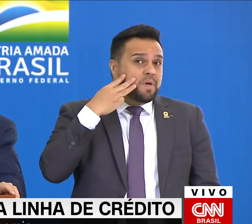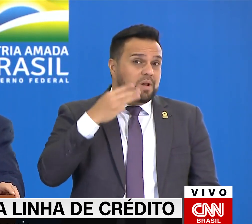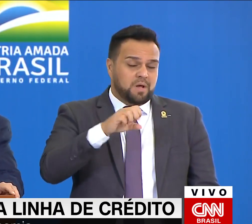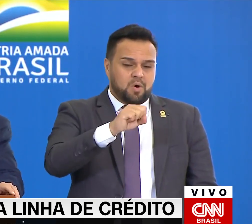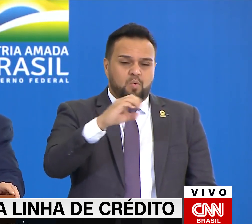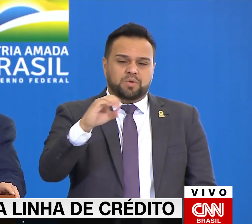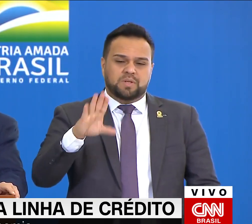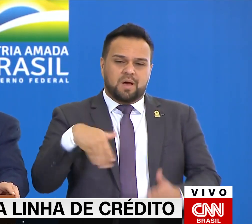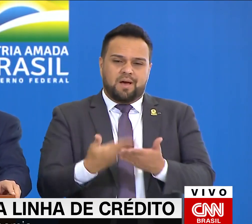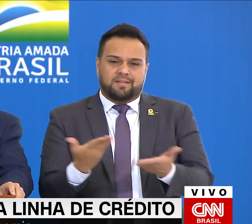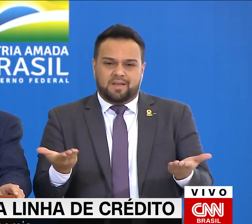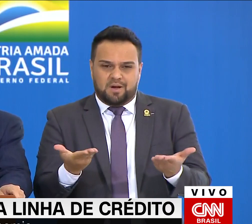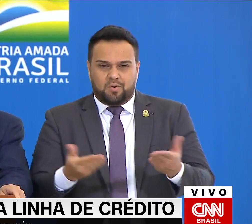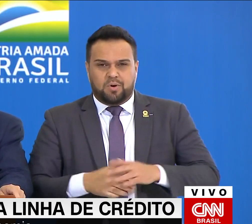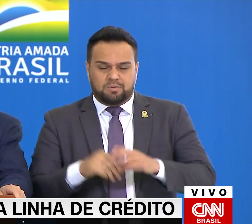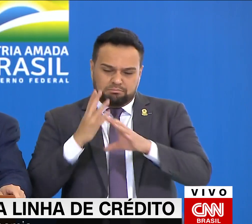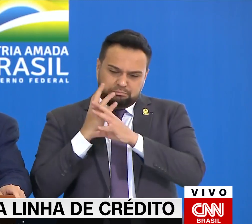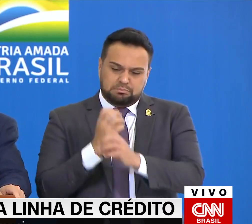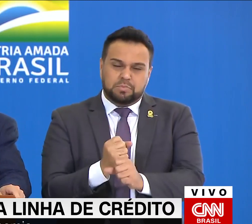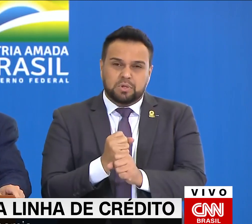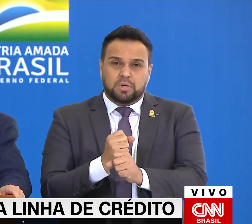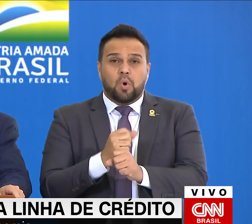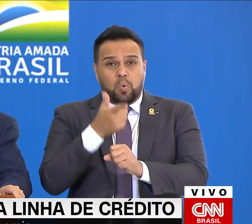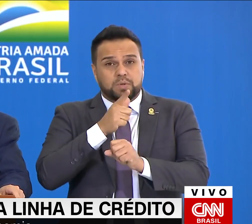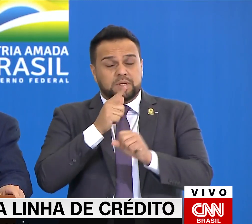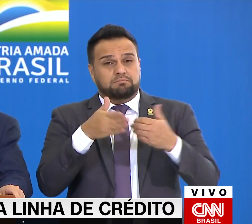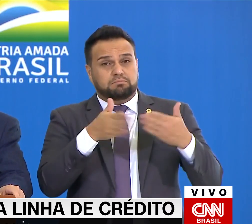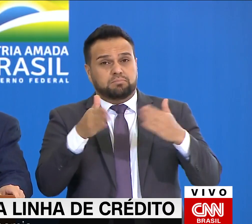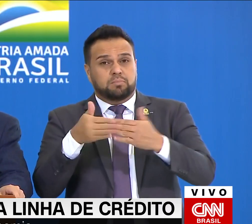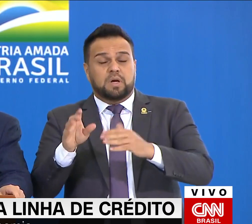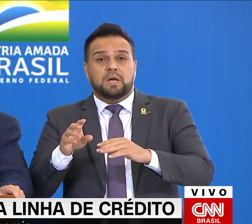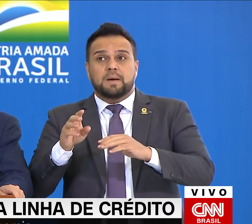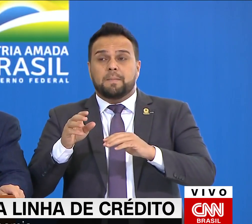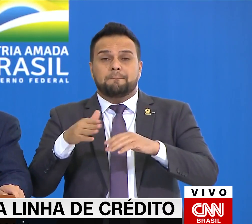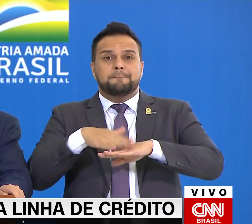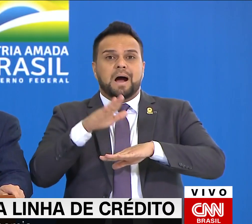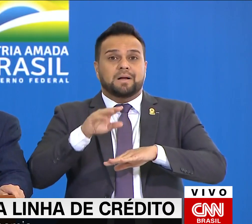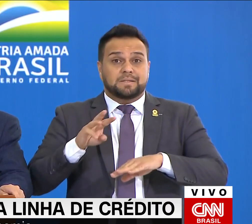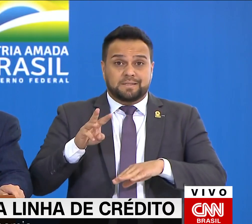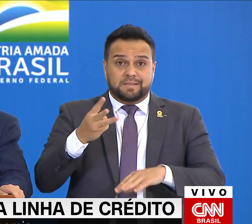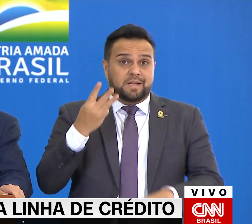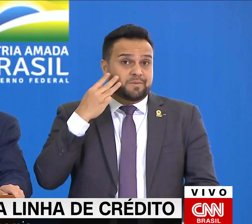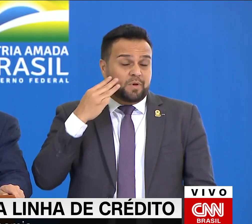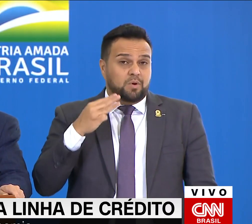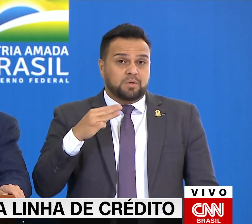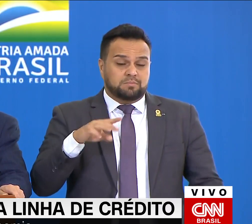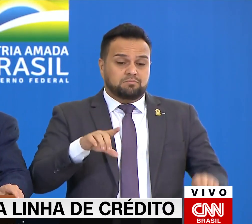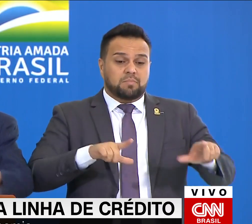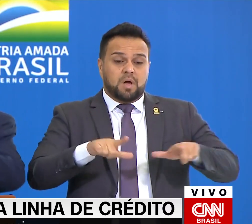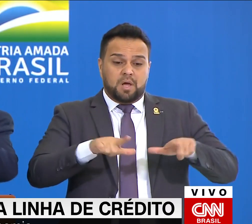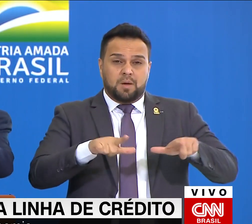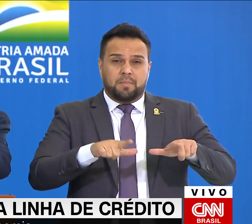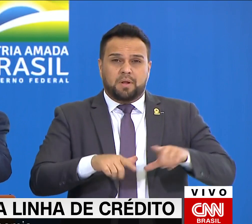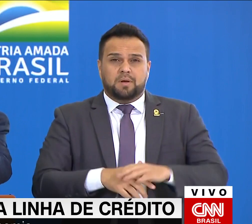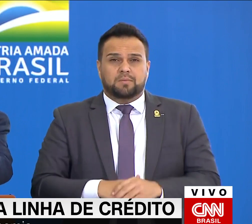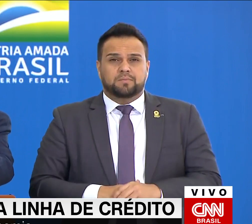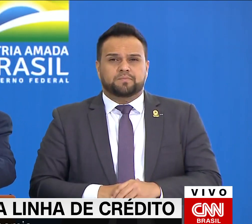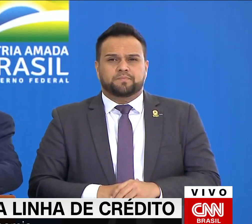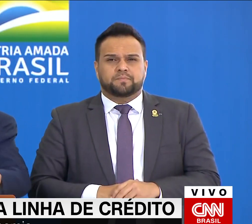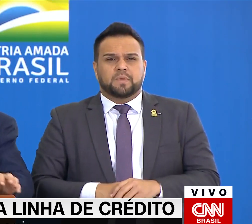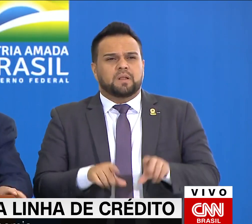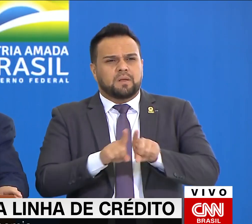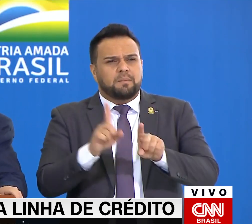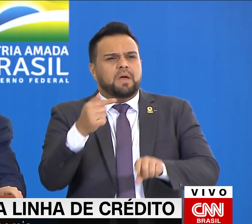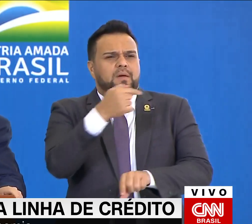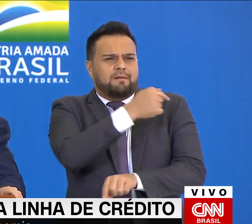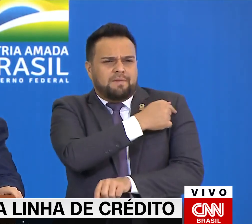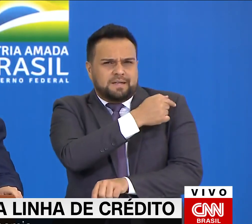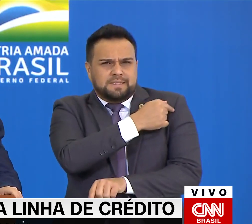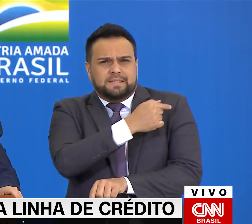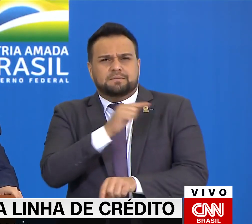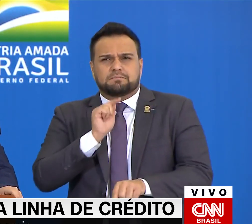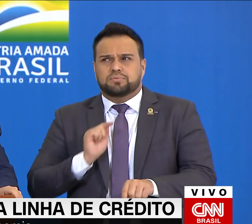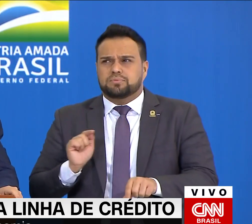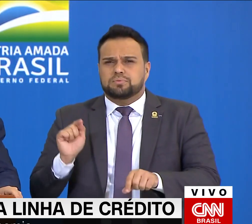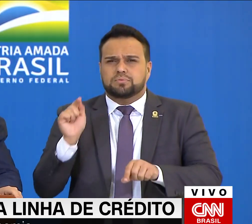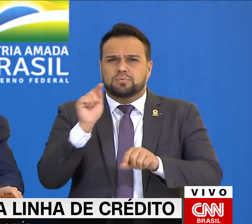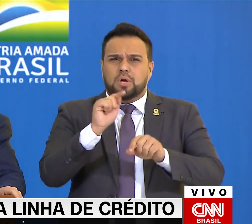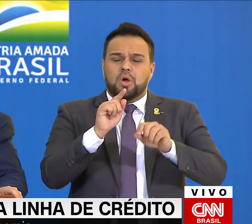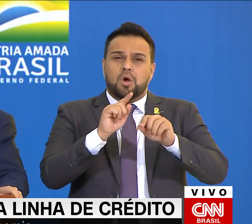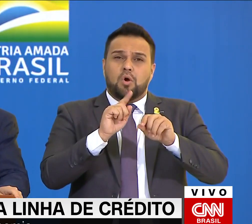milhão.